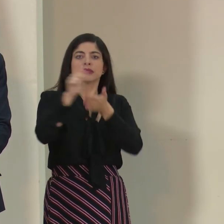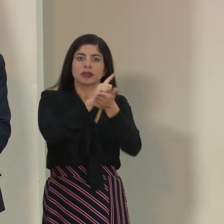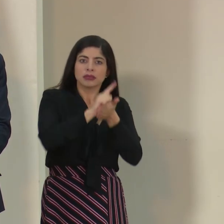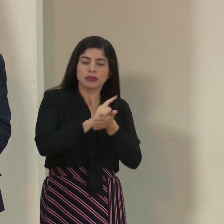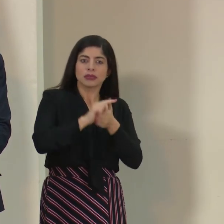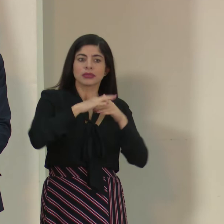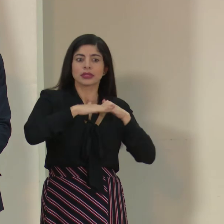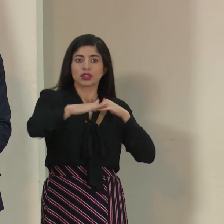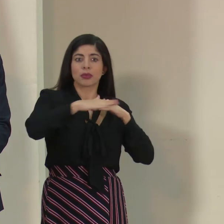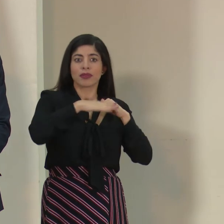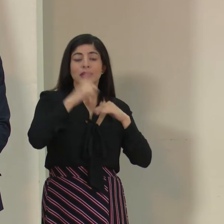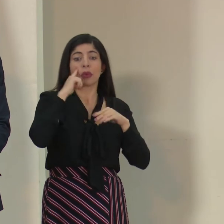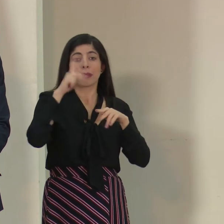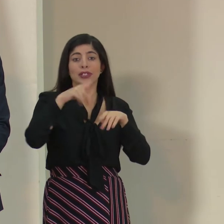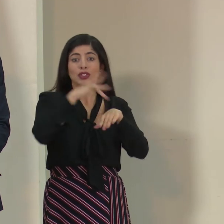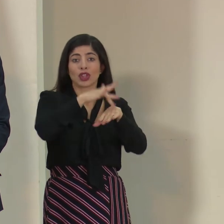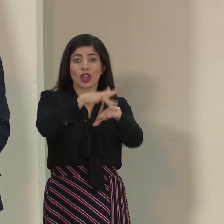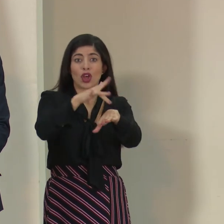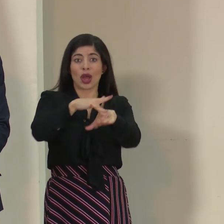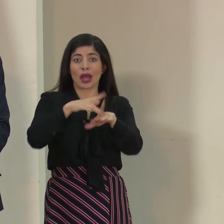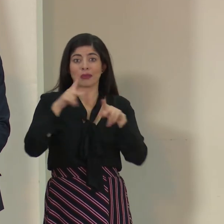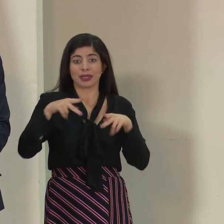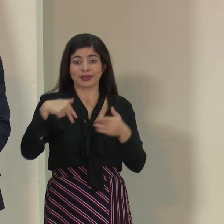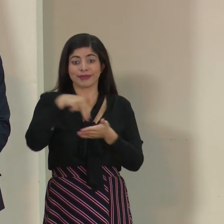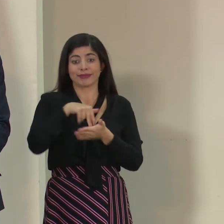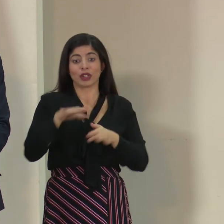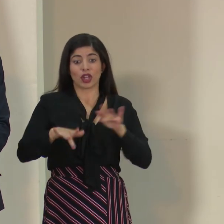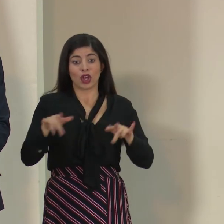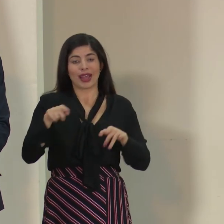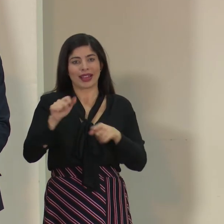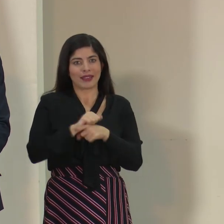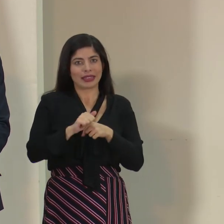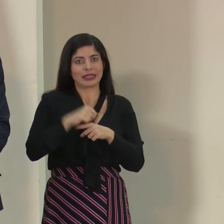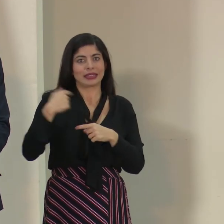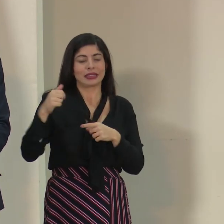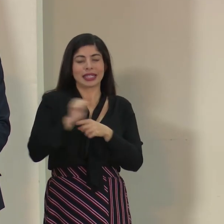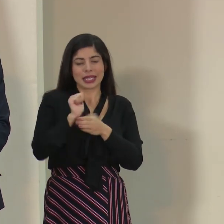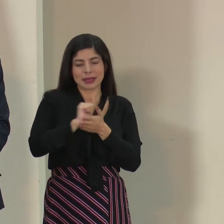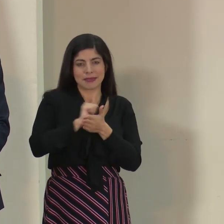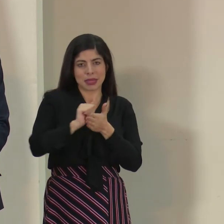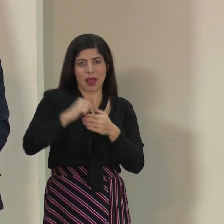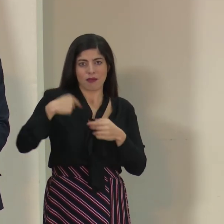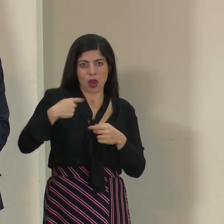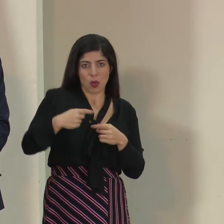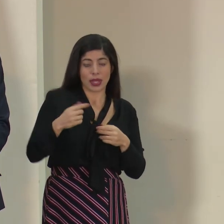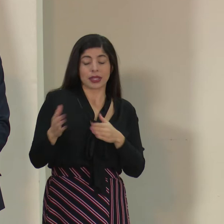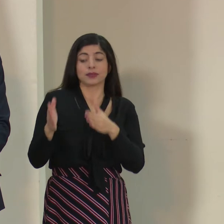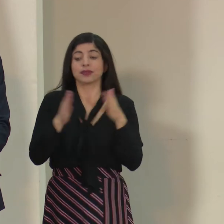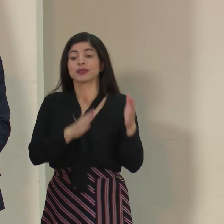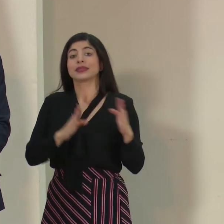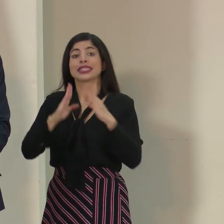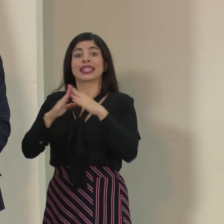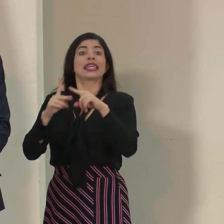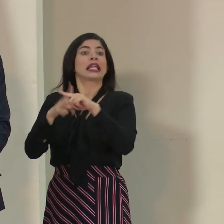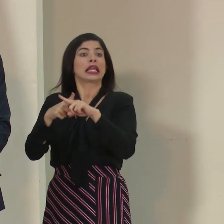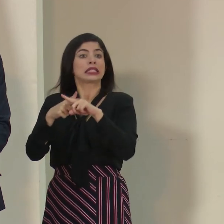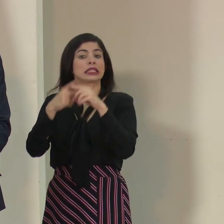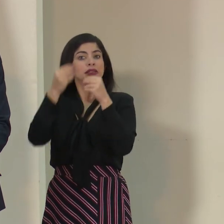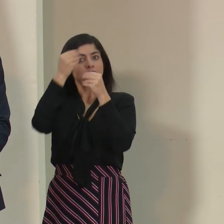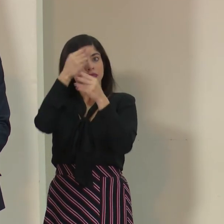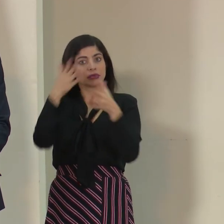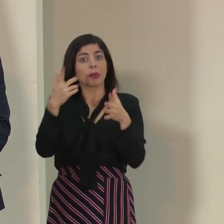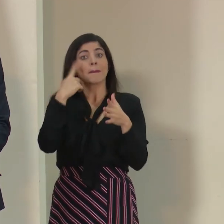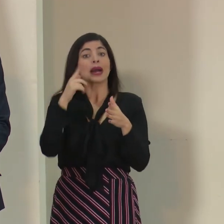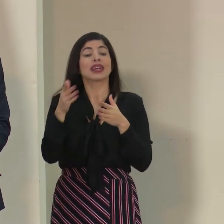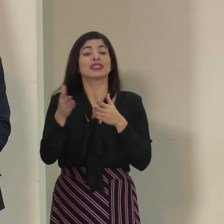superficies que son tocadas generalmente por los pasajeros. En el caso de las iglesias hemos indicado, tanto para los